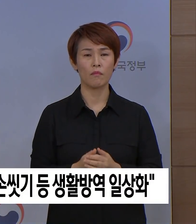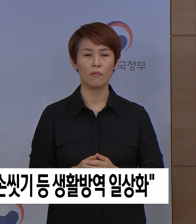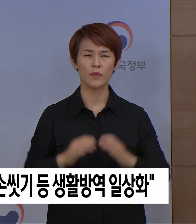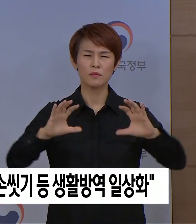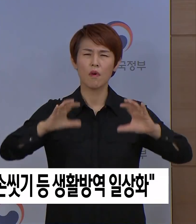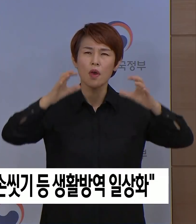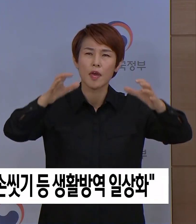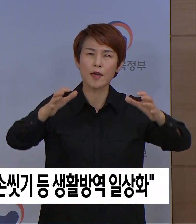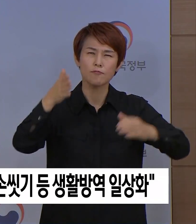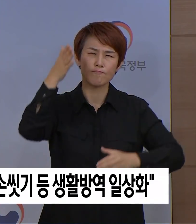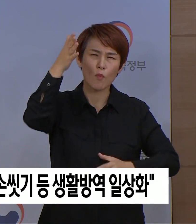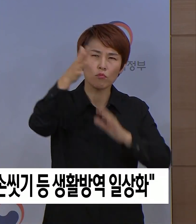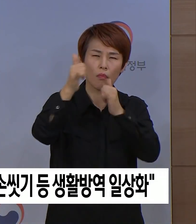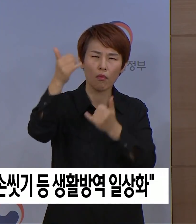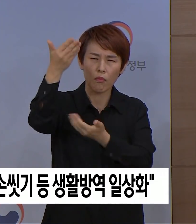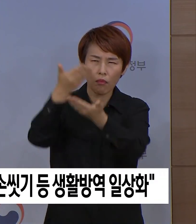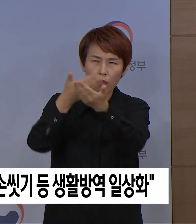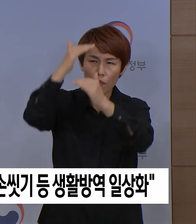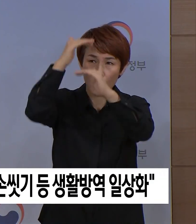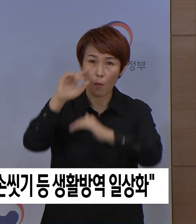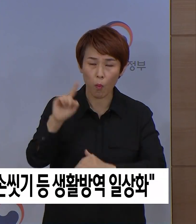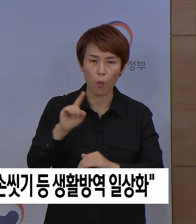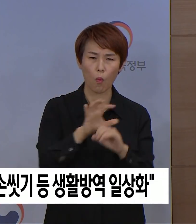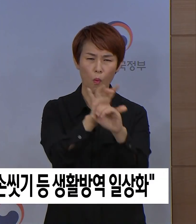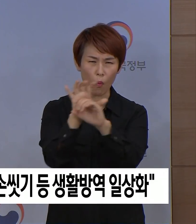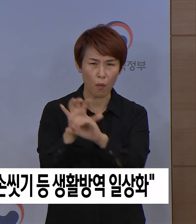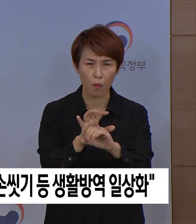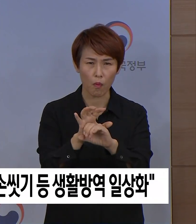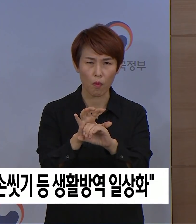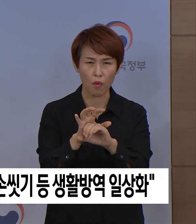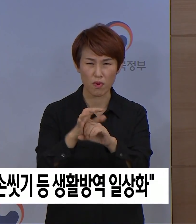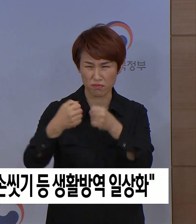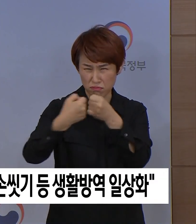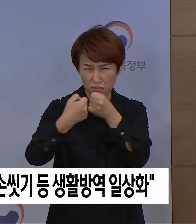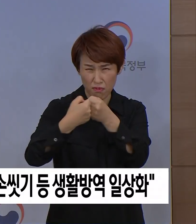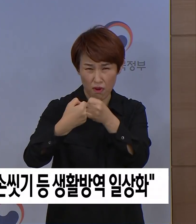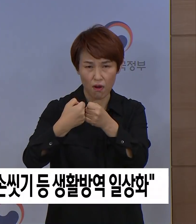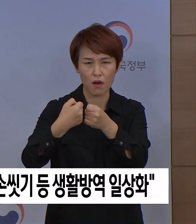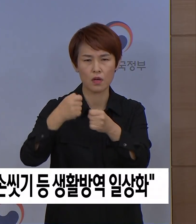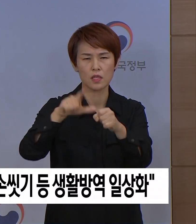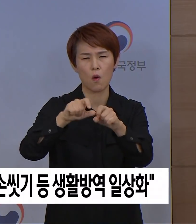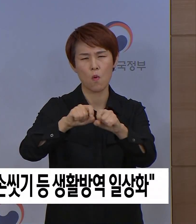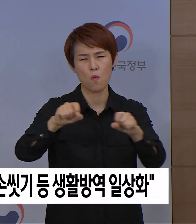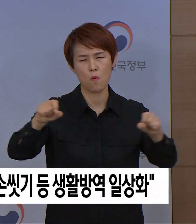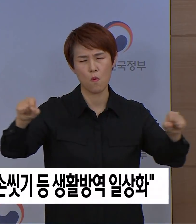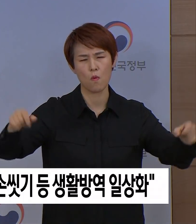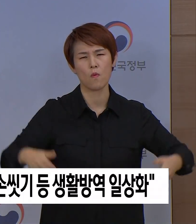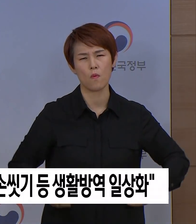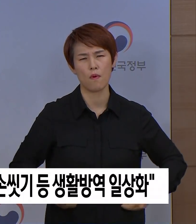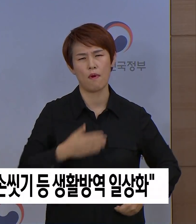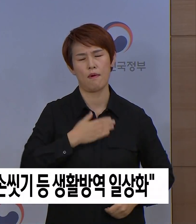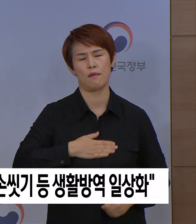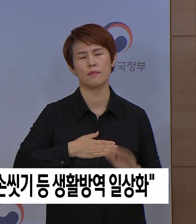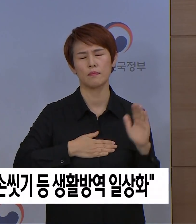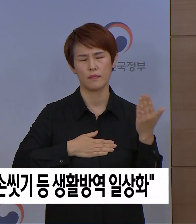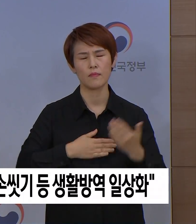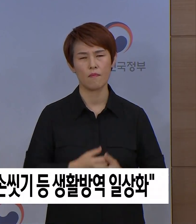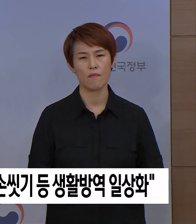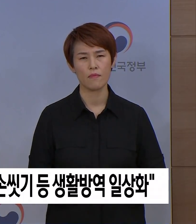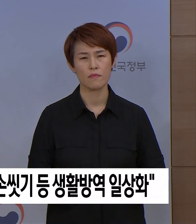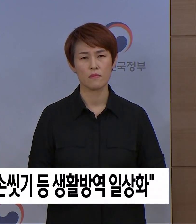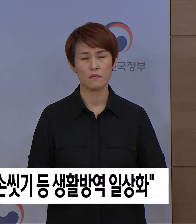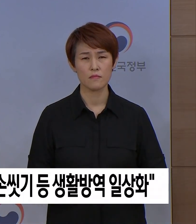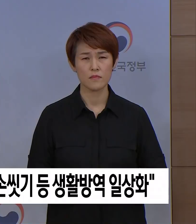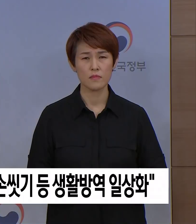동의하는 사실 중 하나는 코로나19와의 싸움은 상당한 장기전이 될 것이라는 점입니다. 이